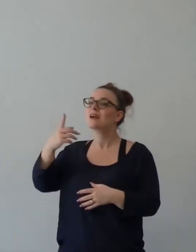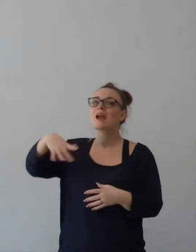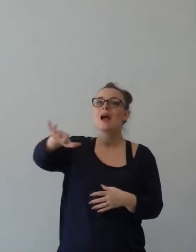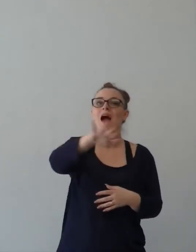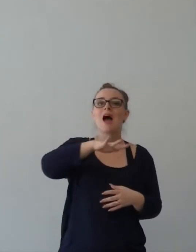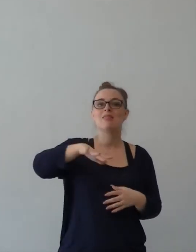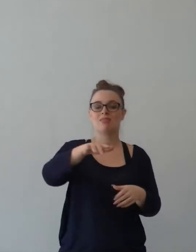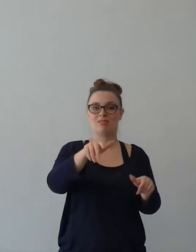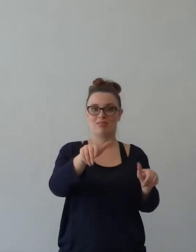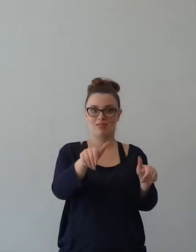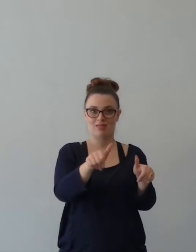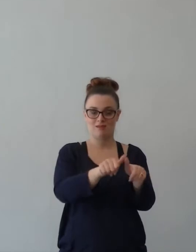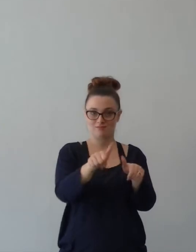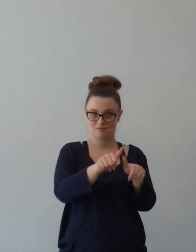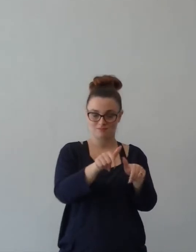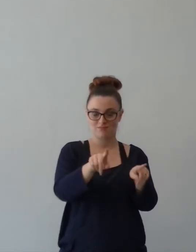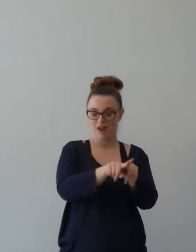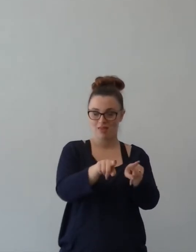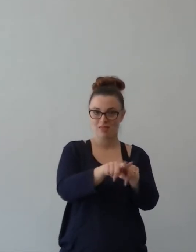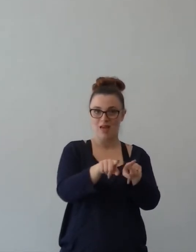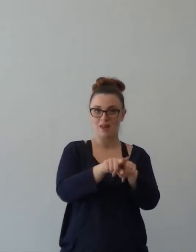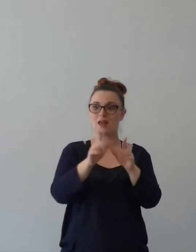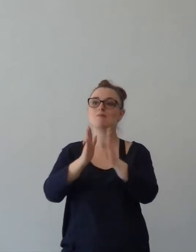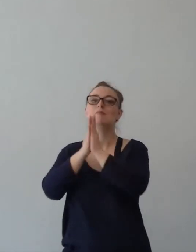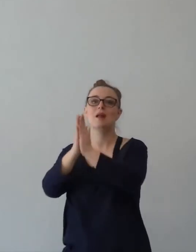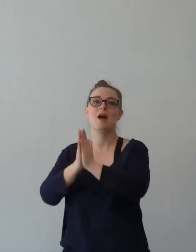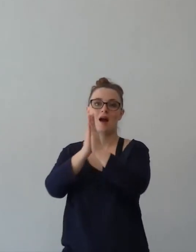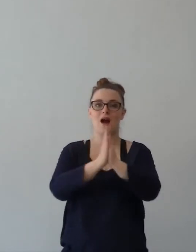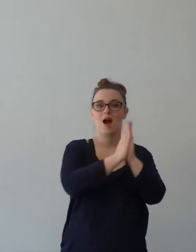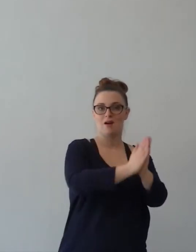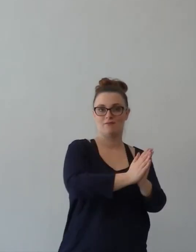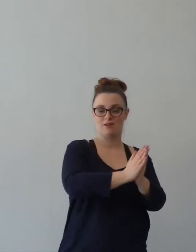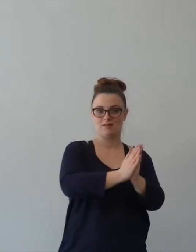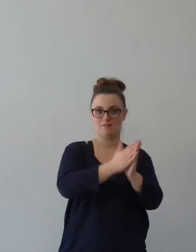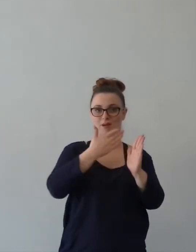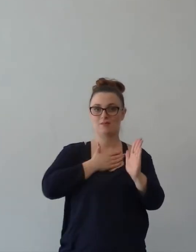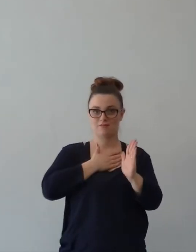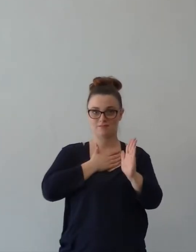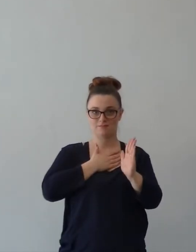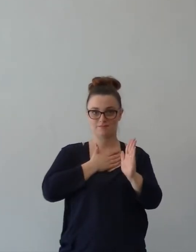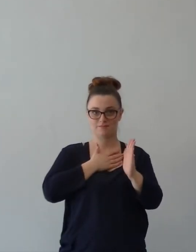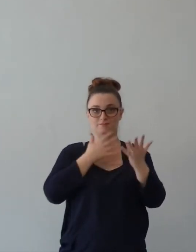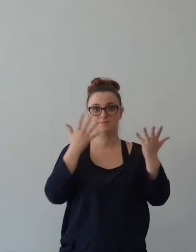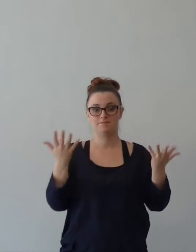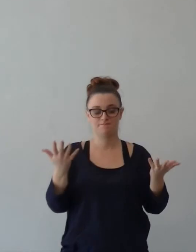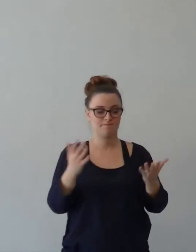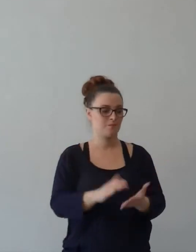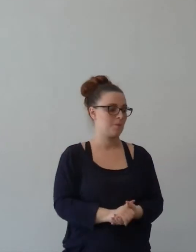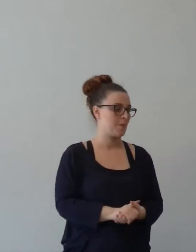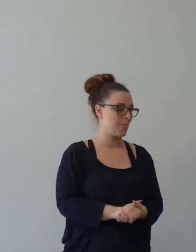lo Spirito presso di lui e che c'erano le preghiere di altre persone presso di lui. Non era da solo.